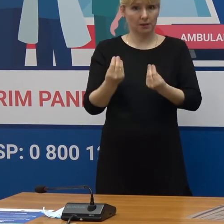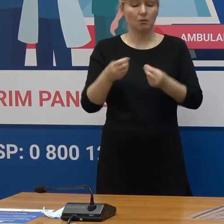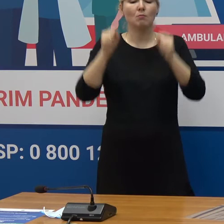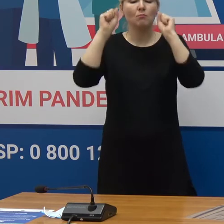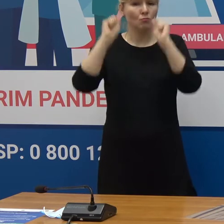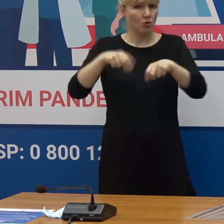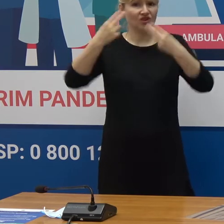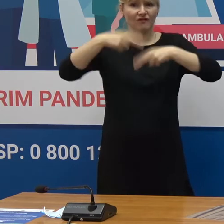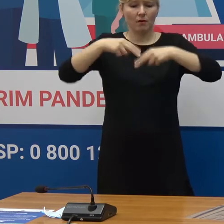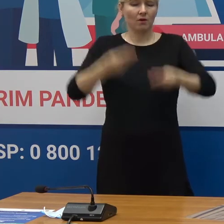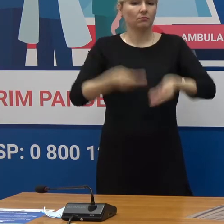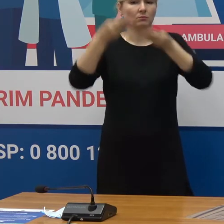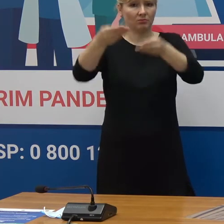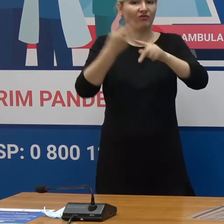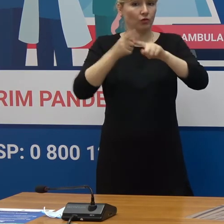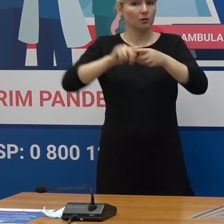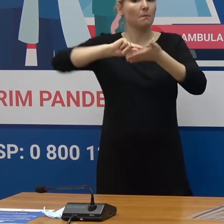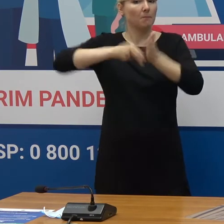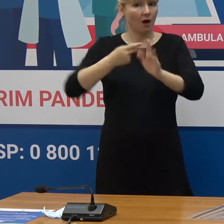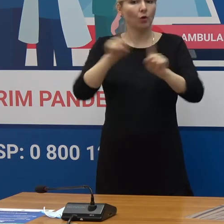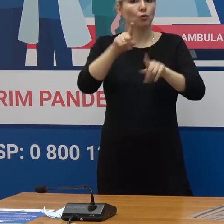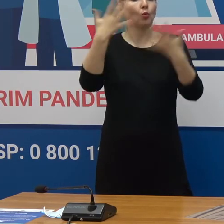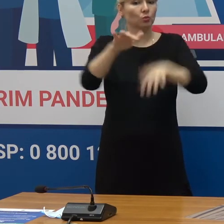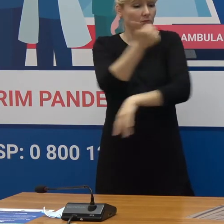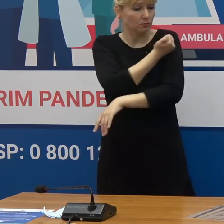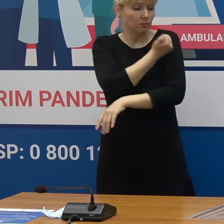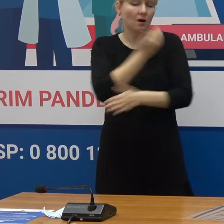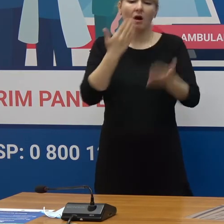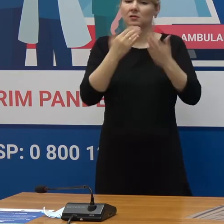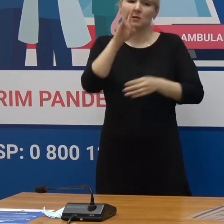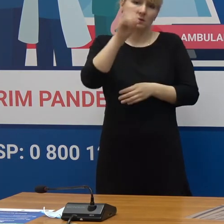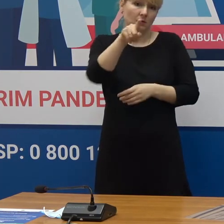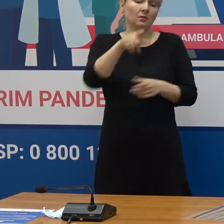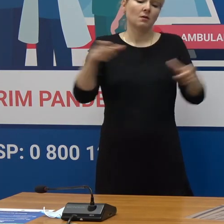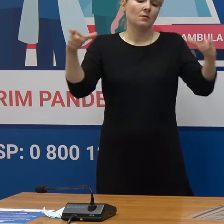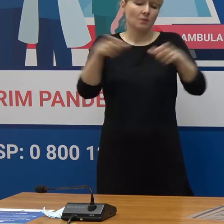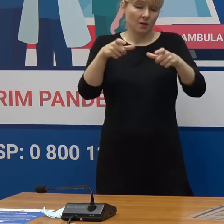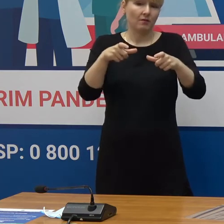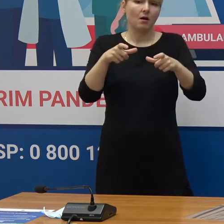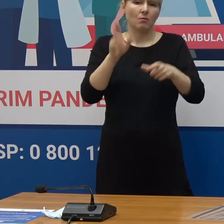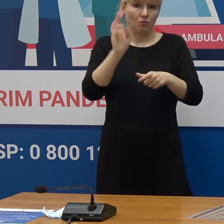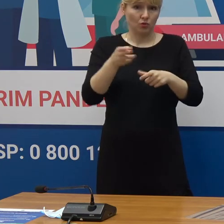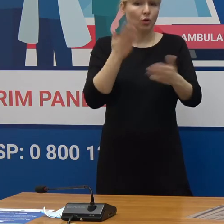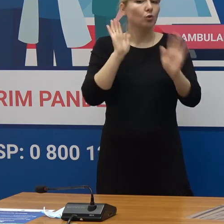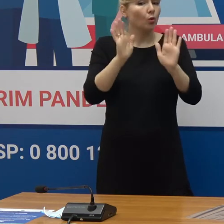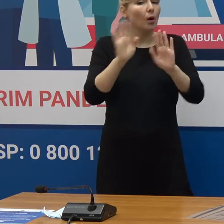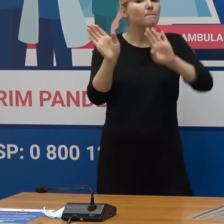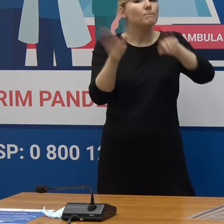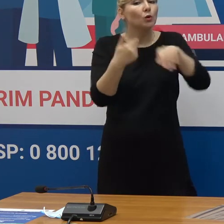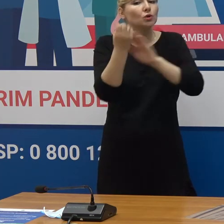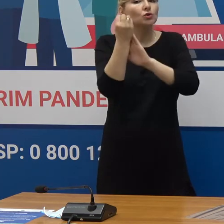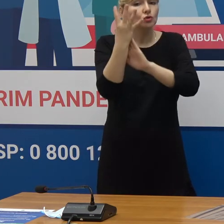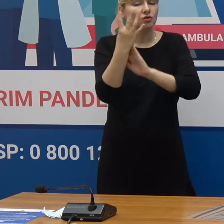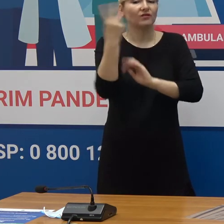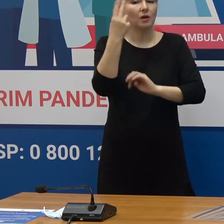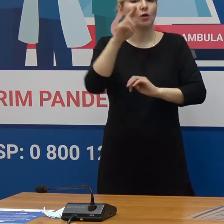prezenta la frontier acest certificat de vaccinare În caz contrar, veți intra în carantină Este demonstrat că doar după a 14 zile, după a